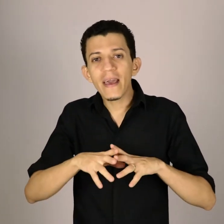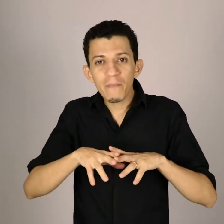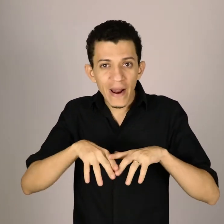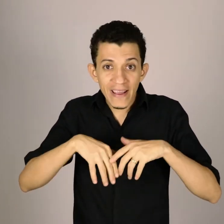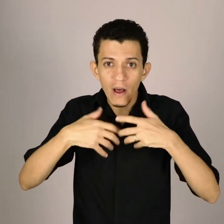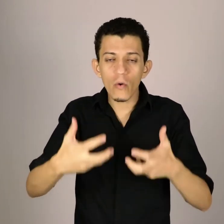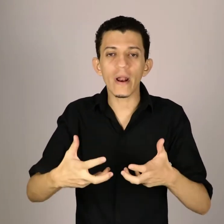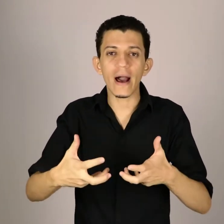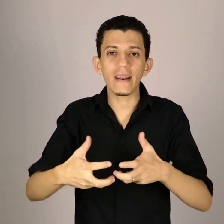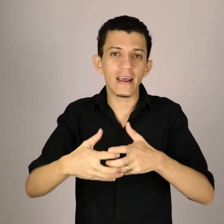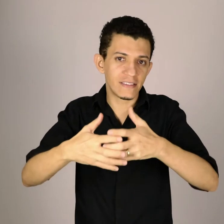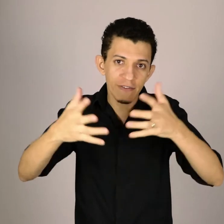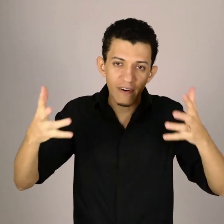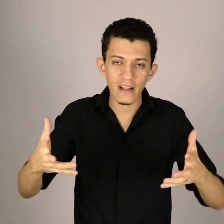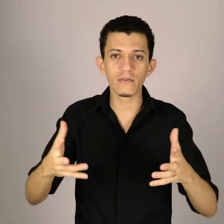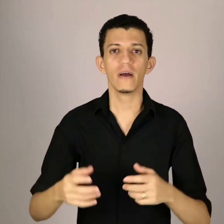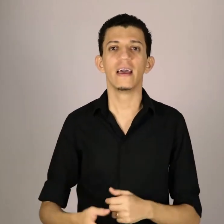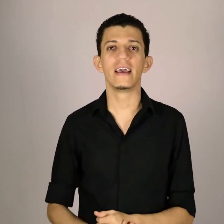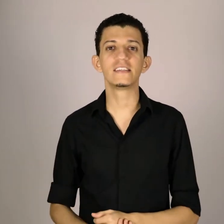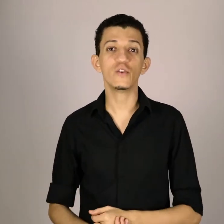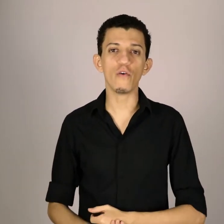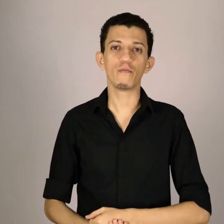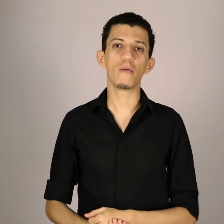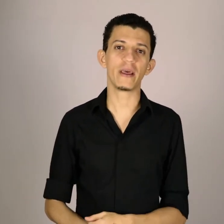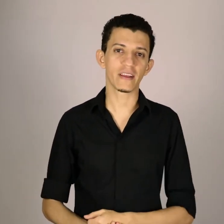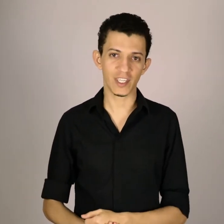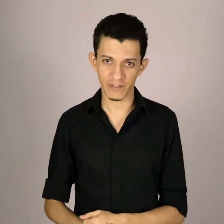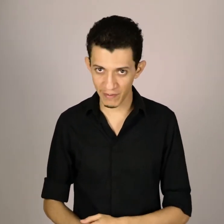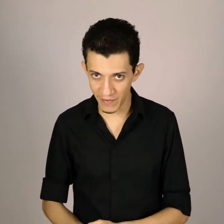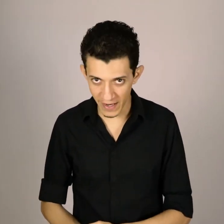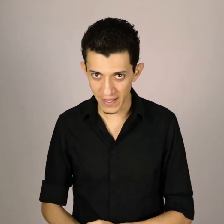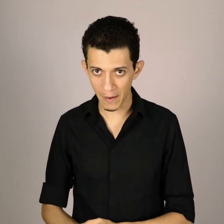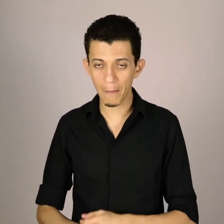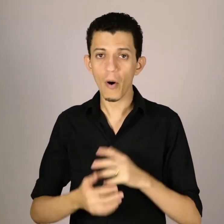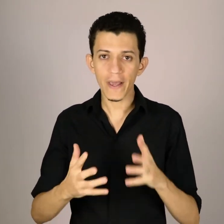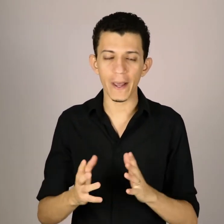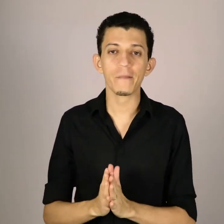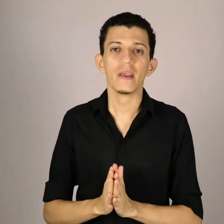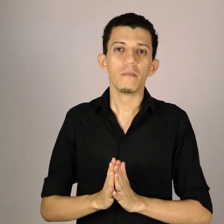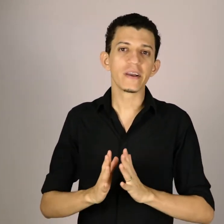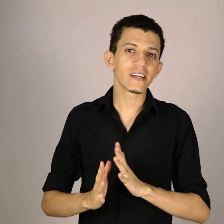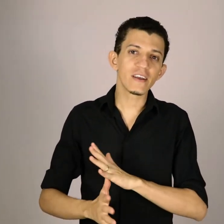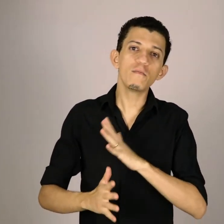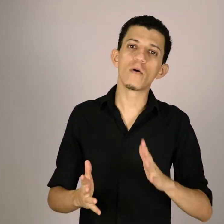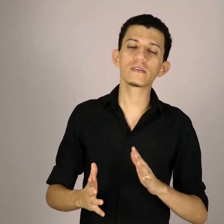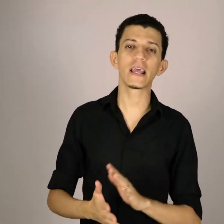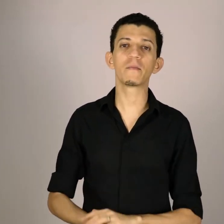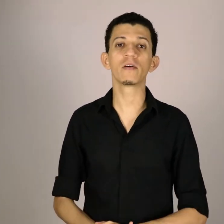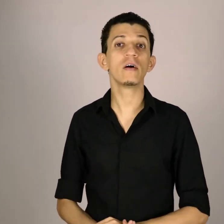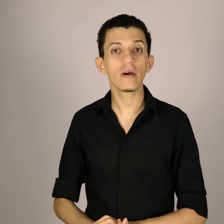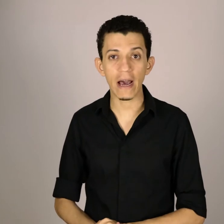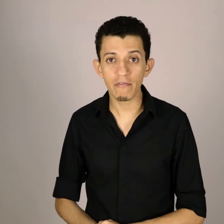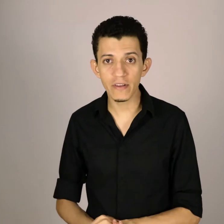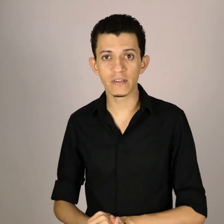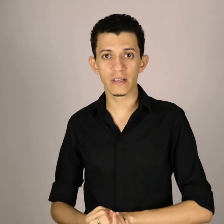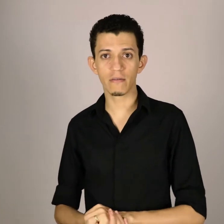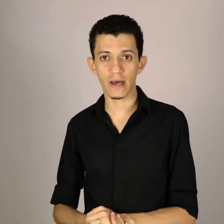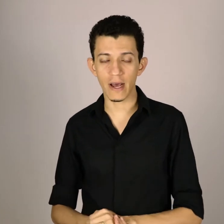para inaugurar, de fato, esse novo momento que a gente vai viver aqui. Por quê? Porque já tem um bom tempo que eu não gravo vídeos aqui no canal.